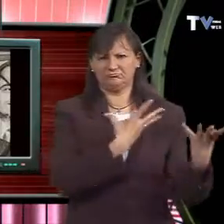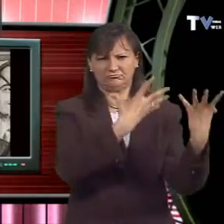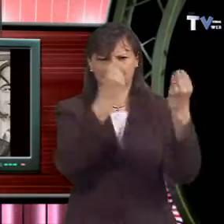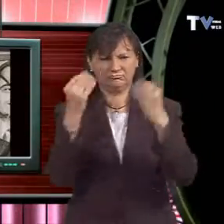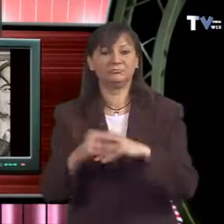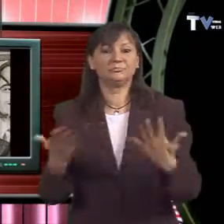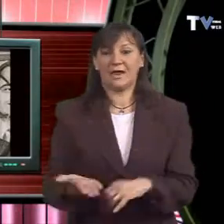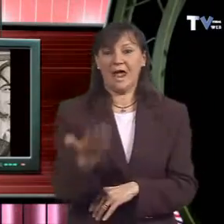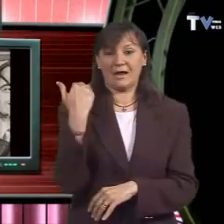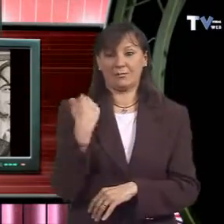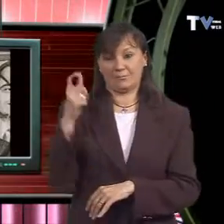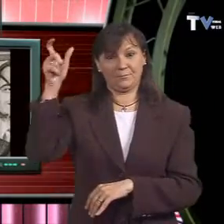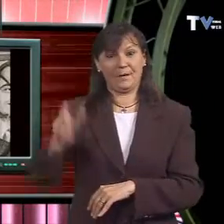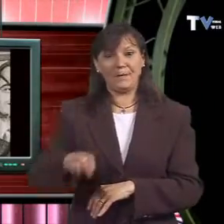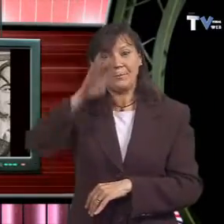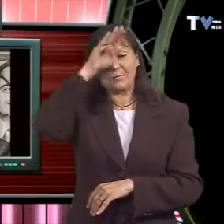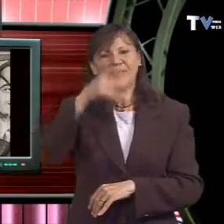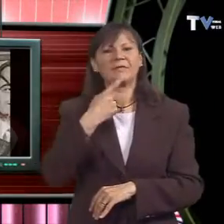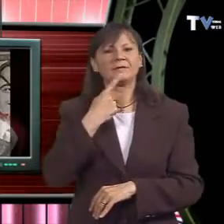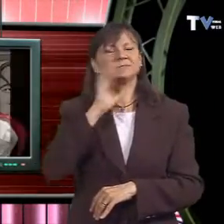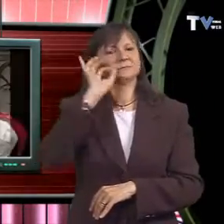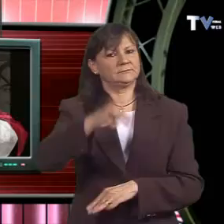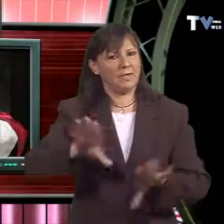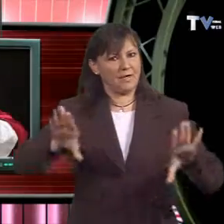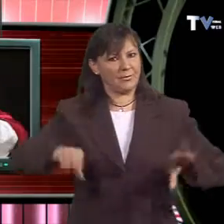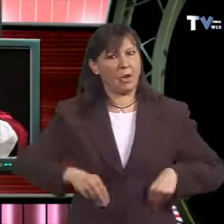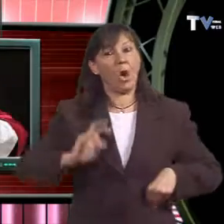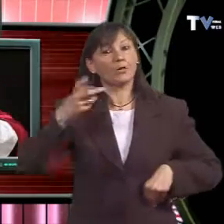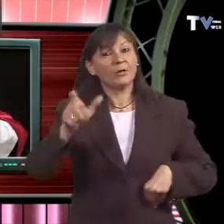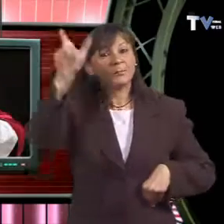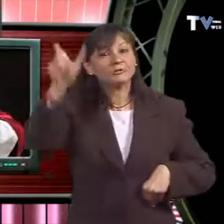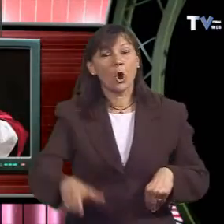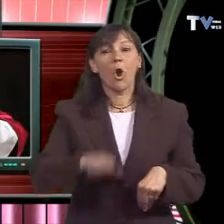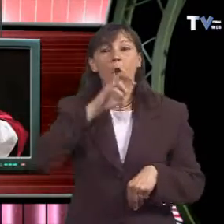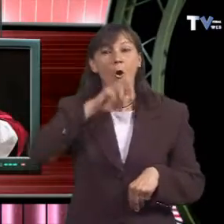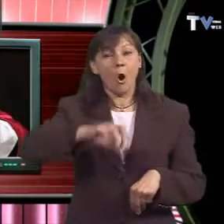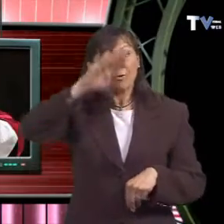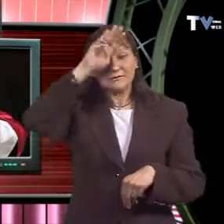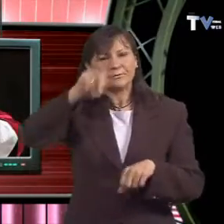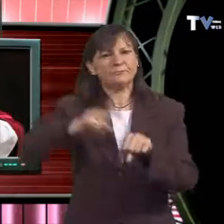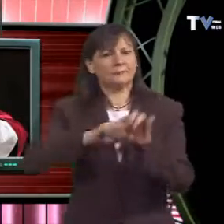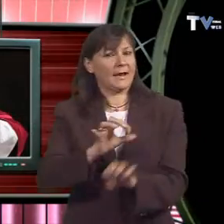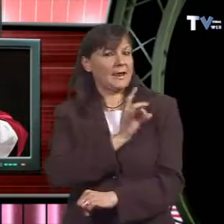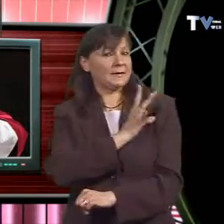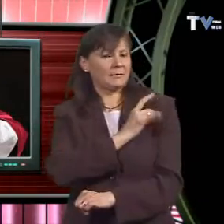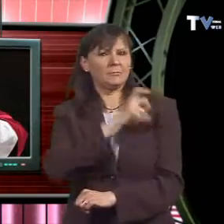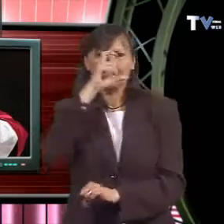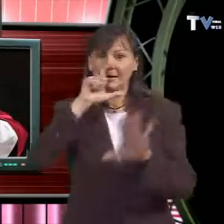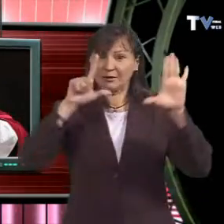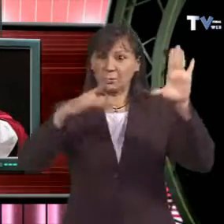Cluïna. El passat cap de setmana, una carta pastoral del papa demaneva perdó